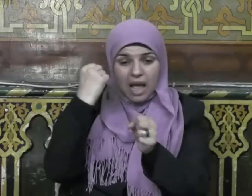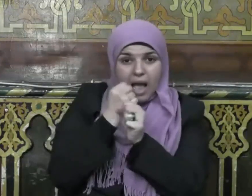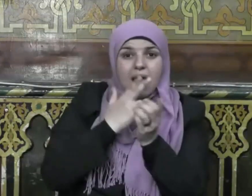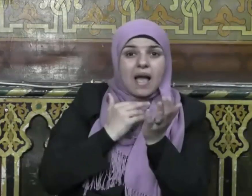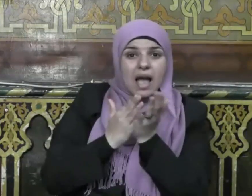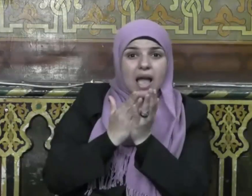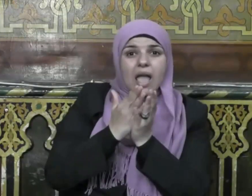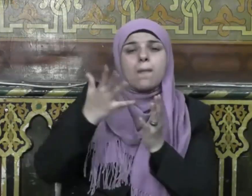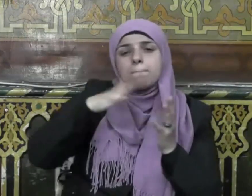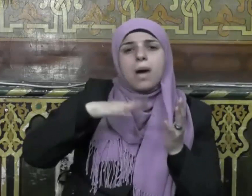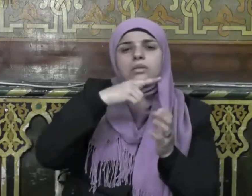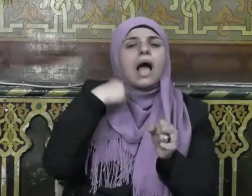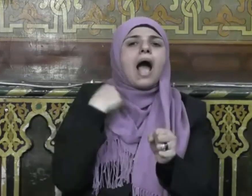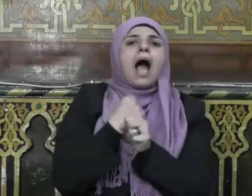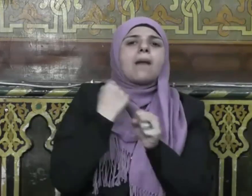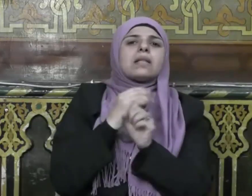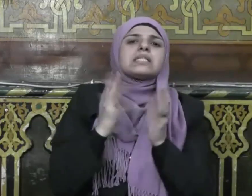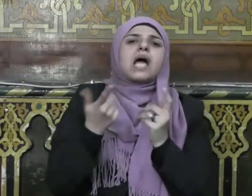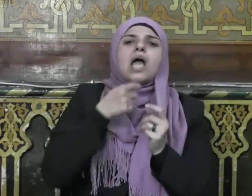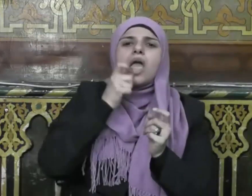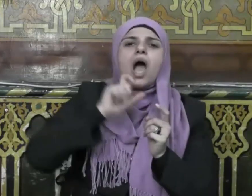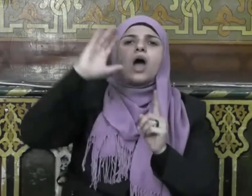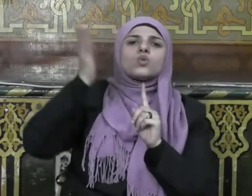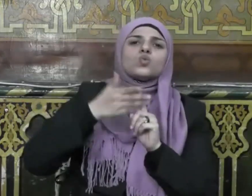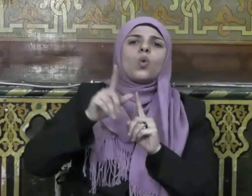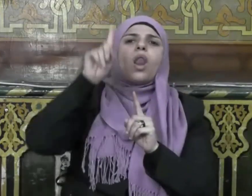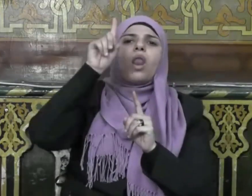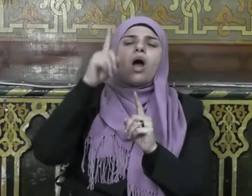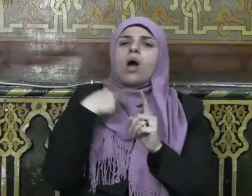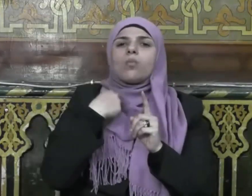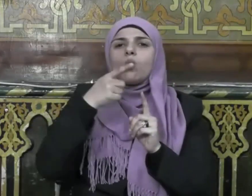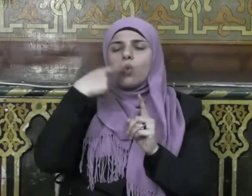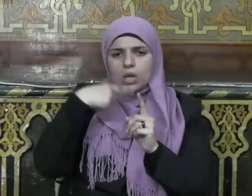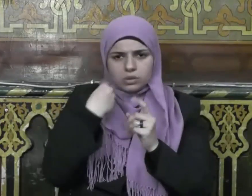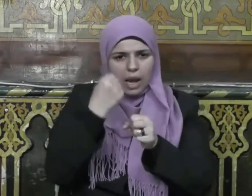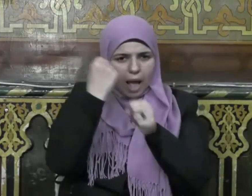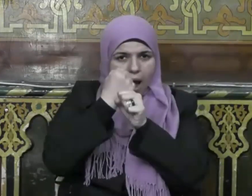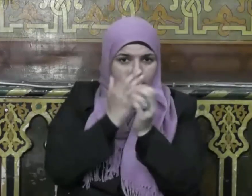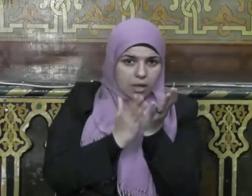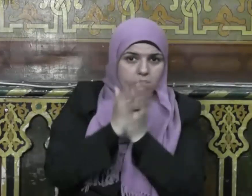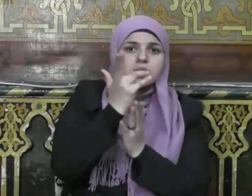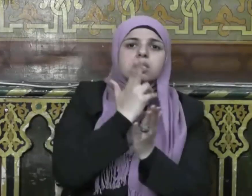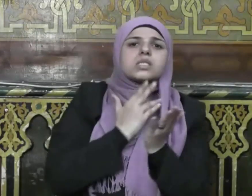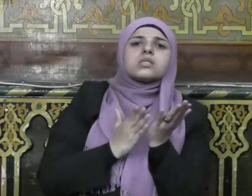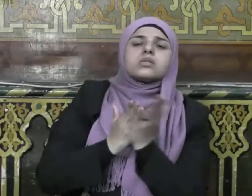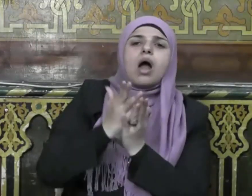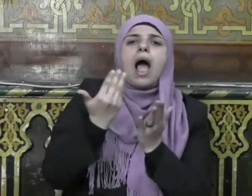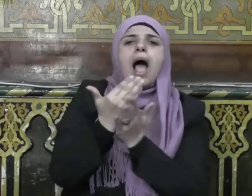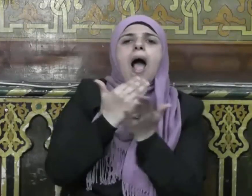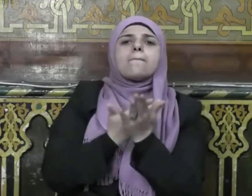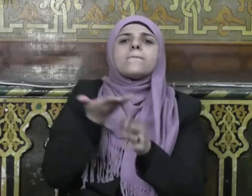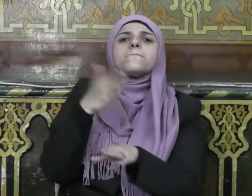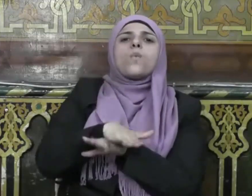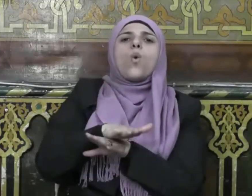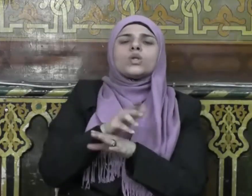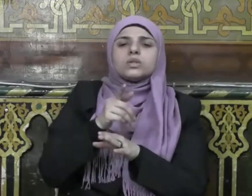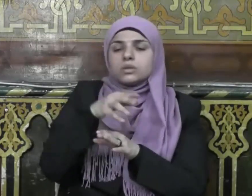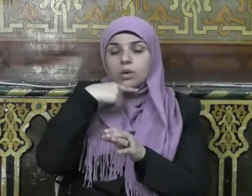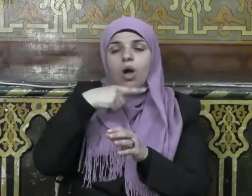يستعمله يا رسول الله قال يوفقه إلى عمل صالح قبل الموت وقال صلى الله